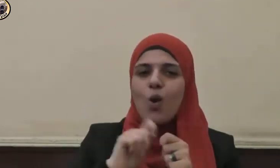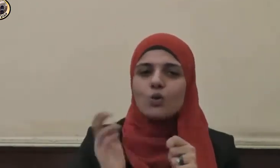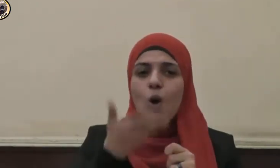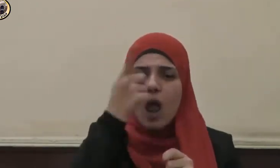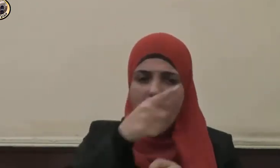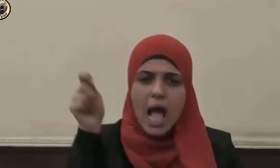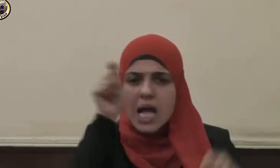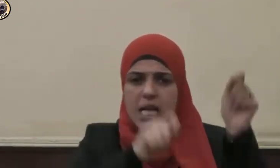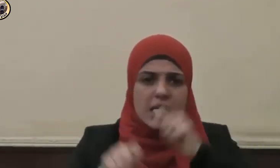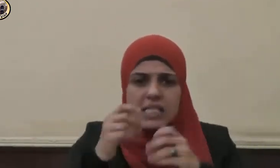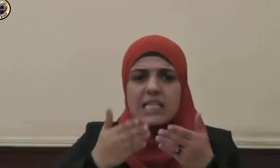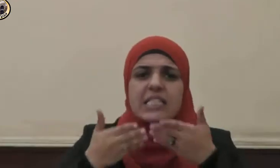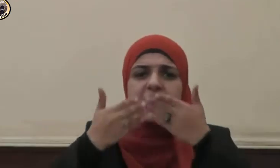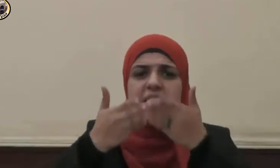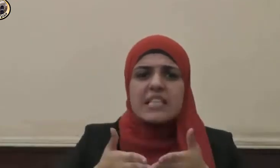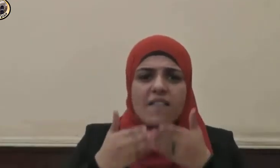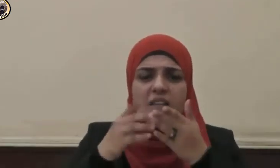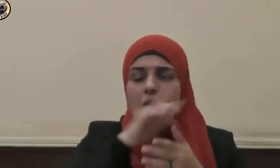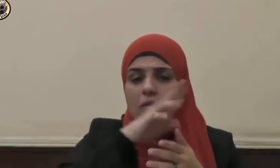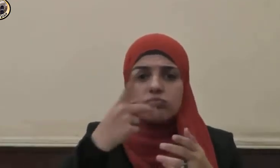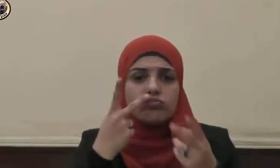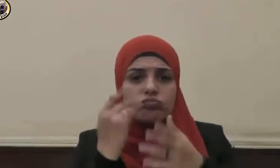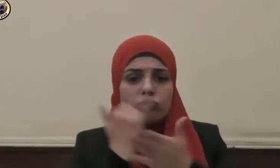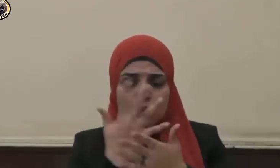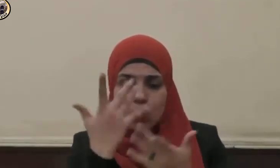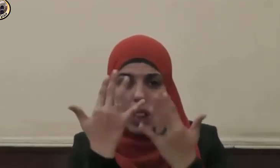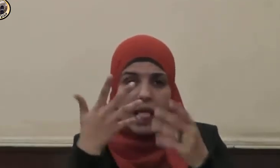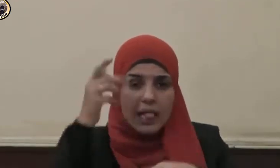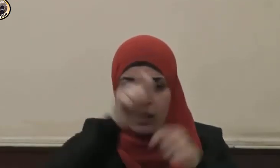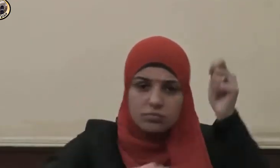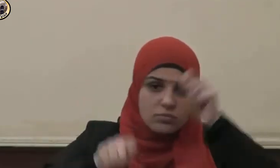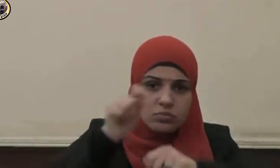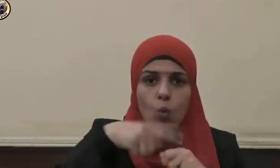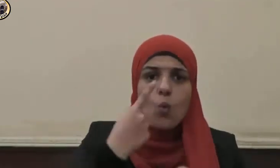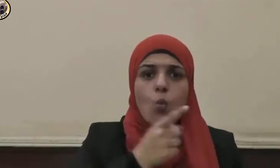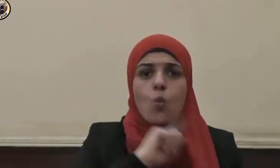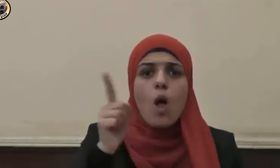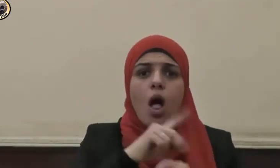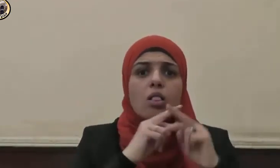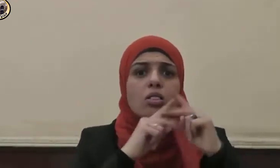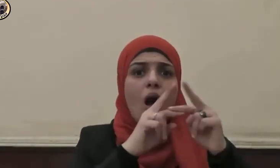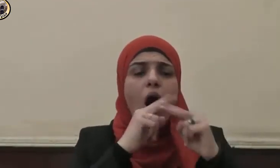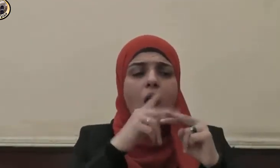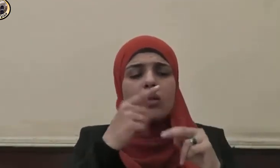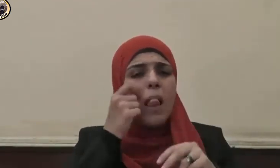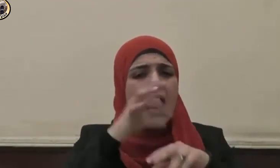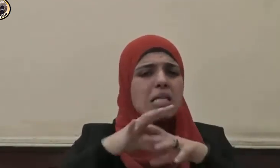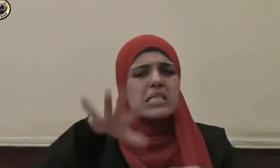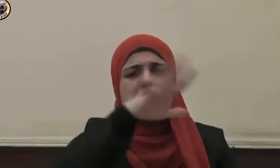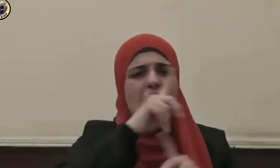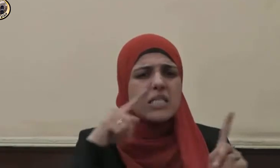واصنع الفلك بأعيننا ووحينا ولا تخطبني في الذين ظلموا